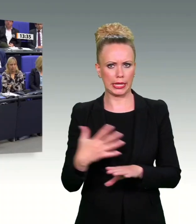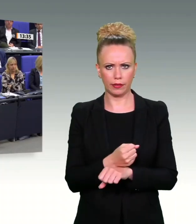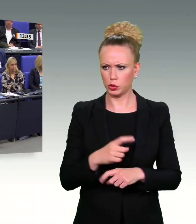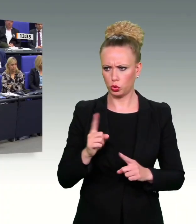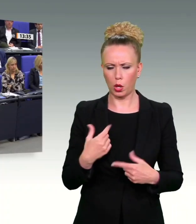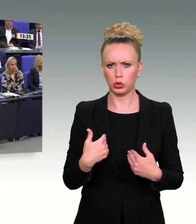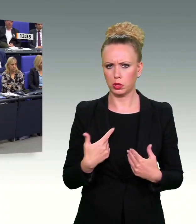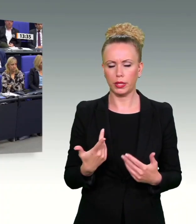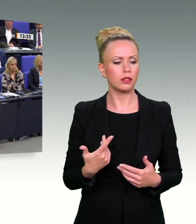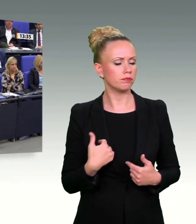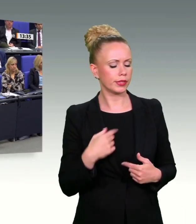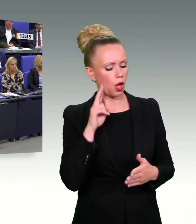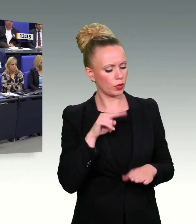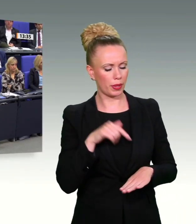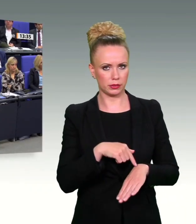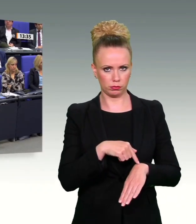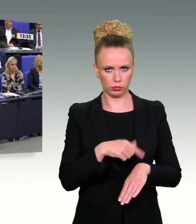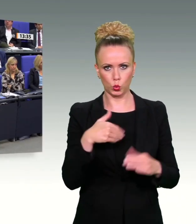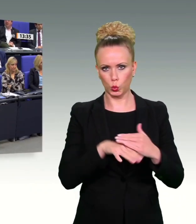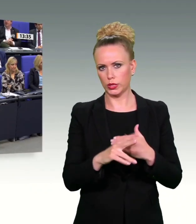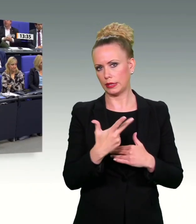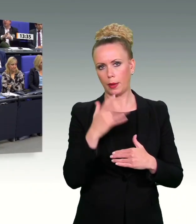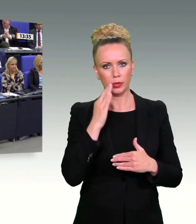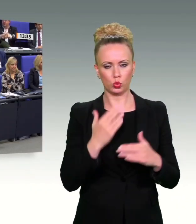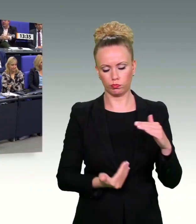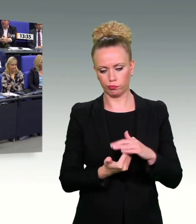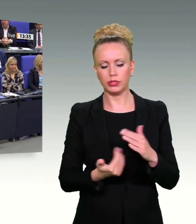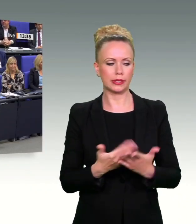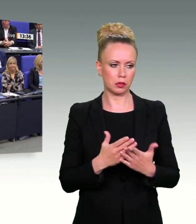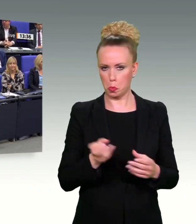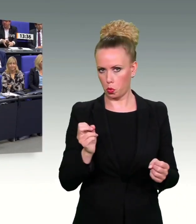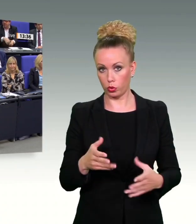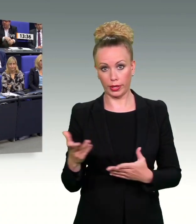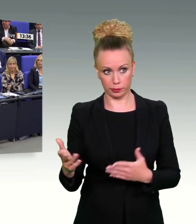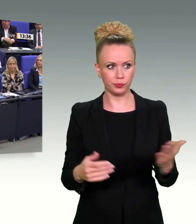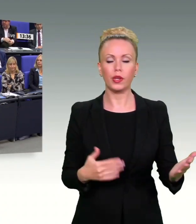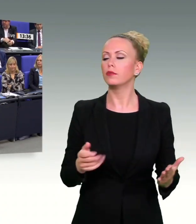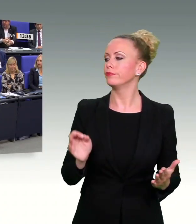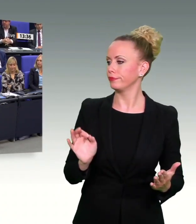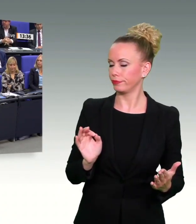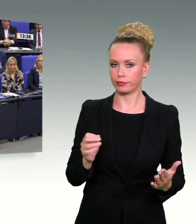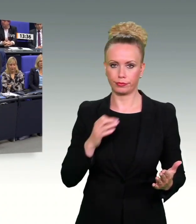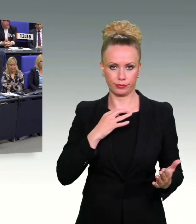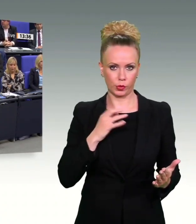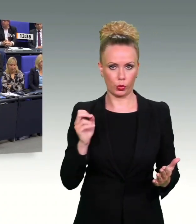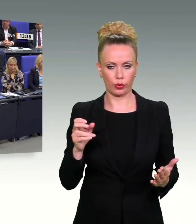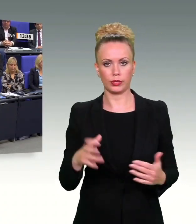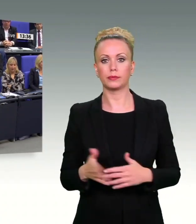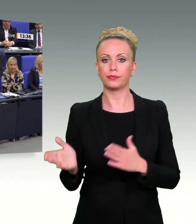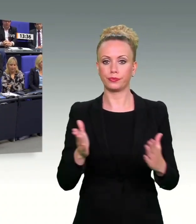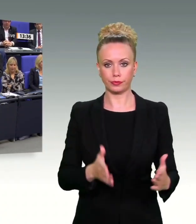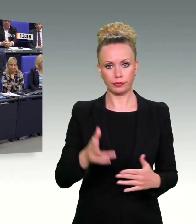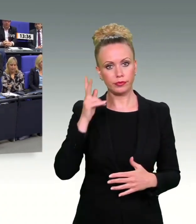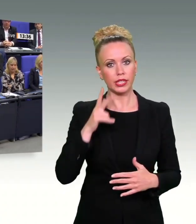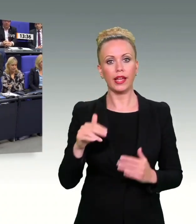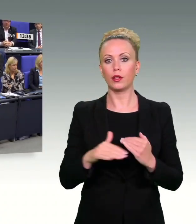aufgepasst, es waren unter drei Minuten, insofern war es im Rahmen. Ah ja, dann, aber Herr Kollege Höferlin, das hat man doch gerade